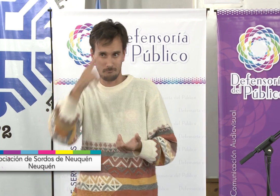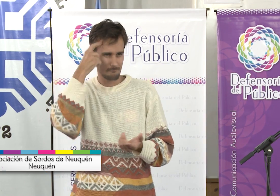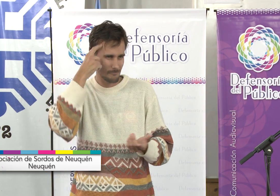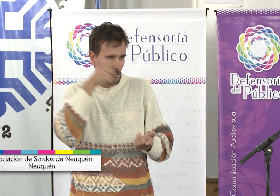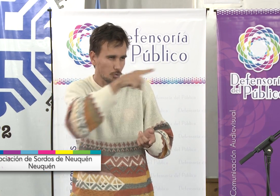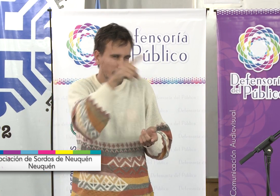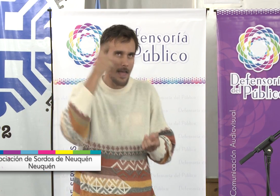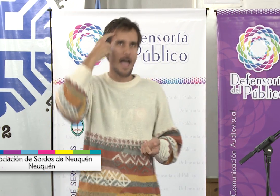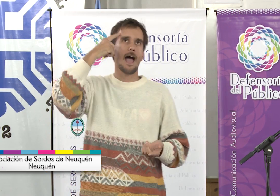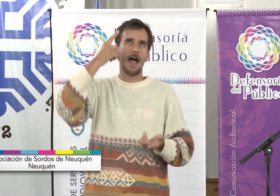Y a los sordos nos interesa.